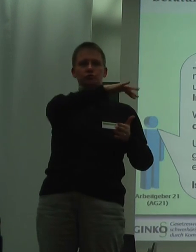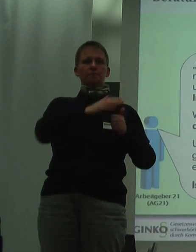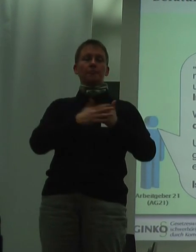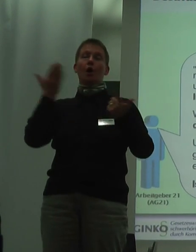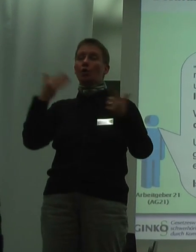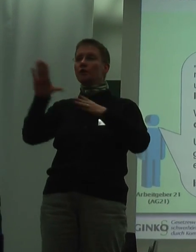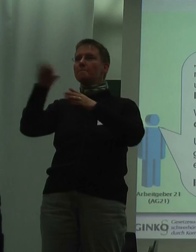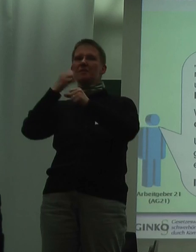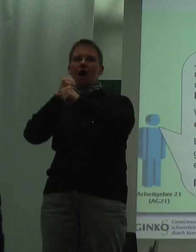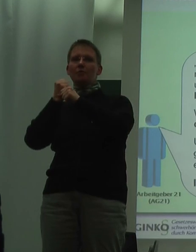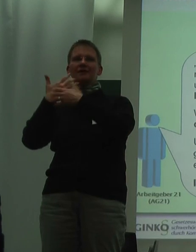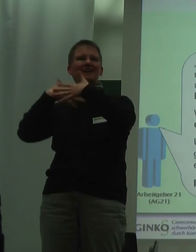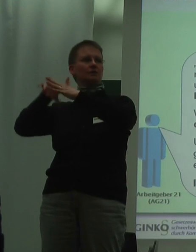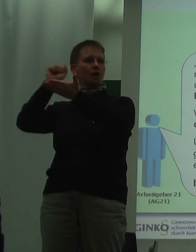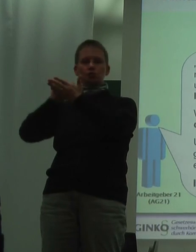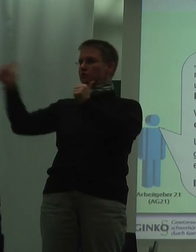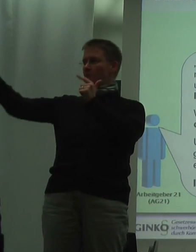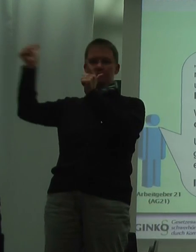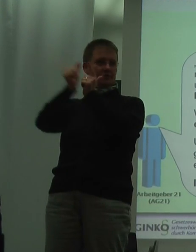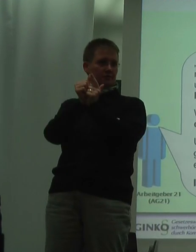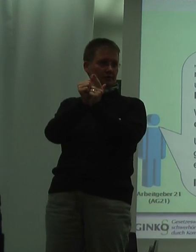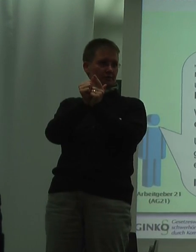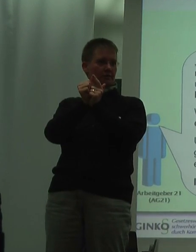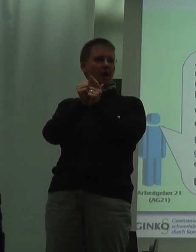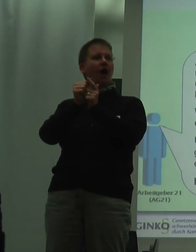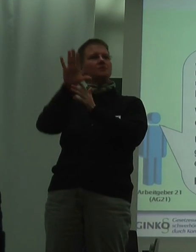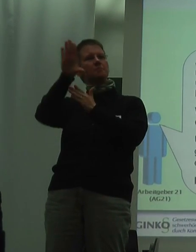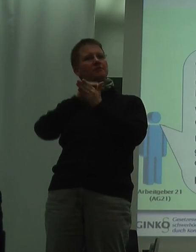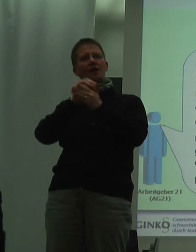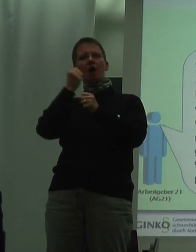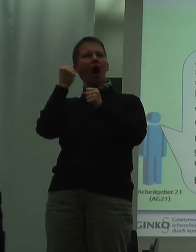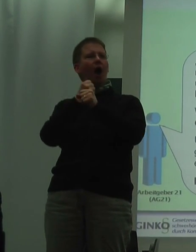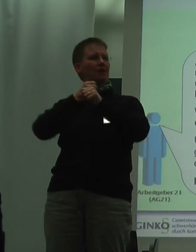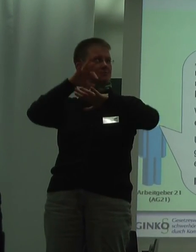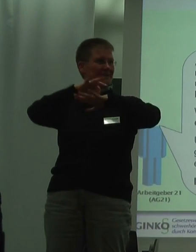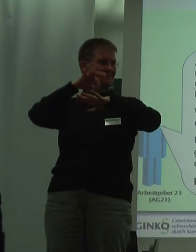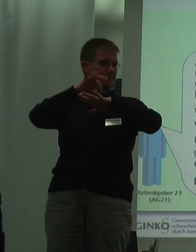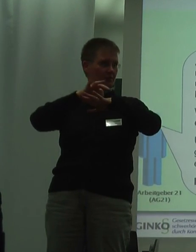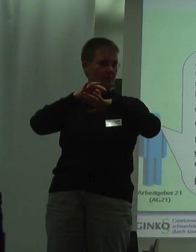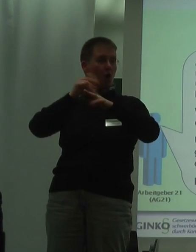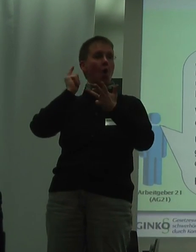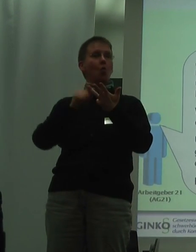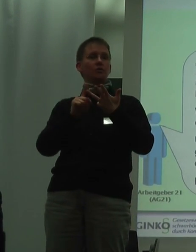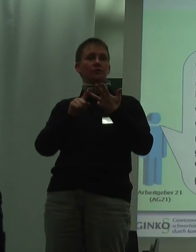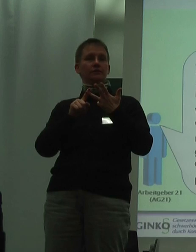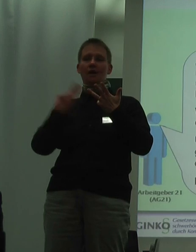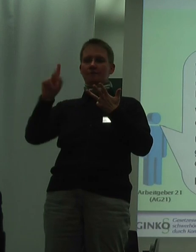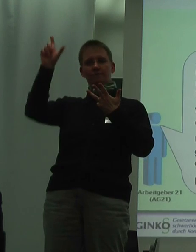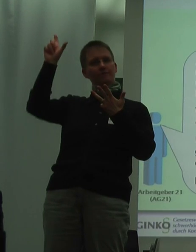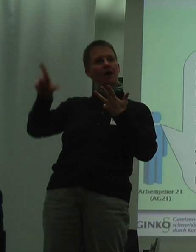Mitarbeiter vom Integrationsamt. Wir beteiligen fast immer den Arbeitsmediziner und natürlich denjenigen, der den Arbeitsplatz begleitet.